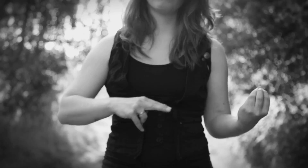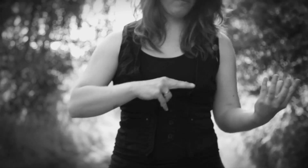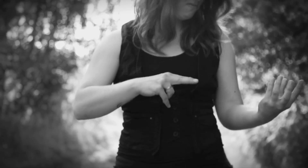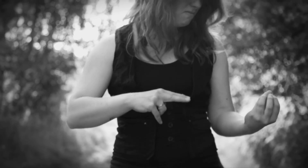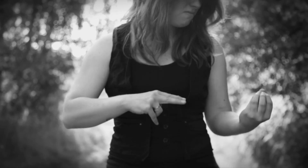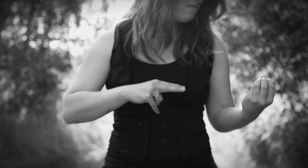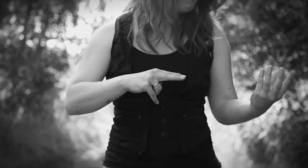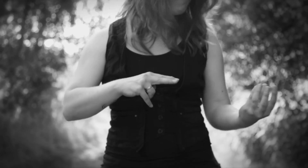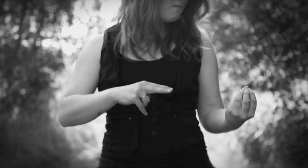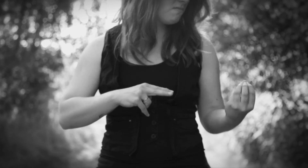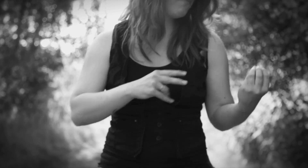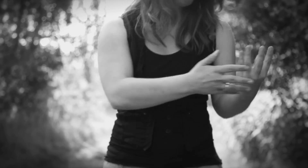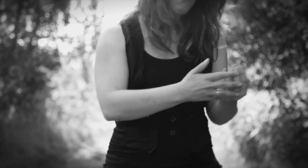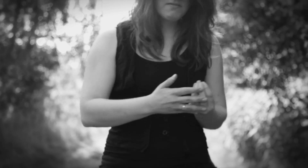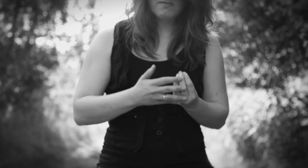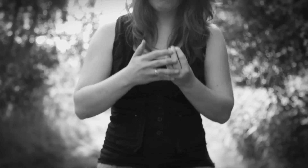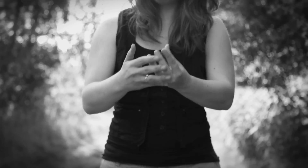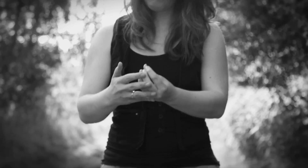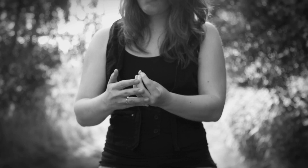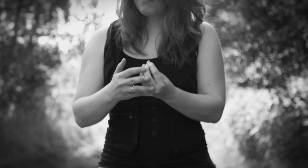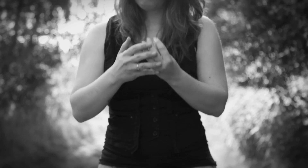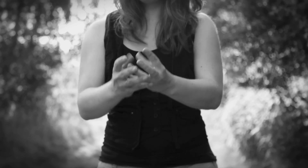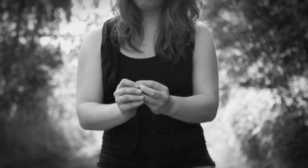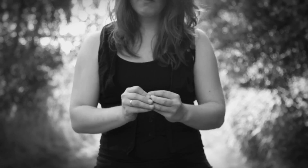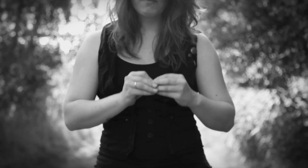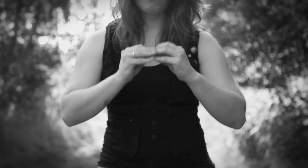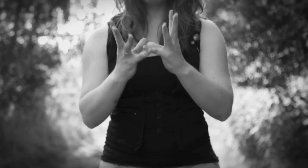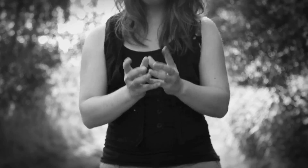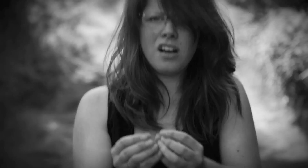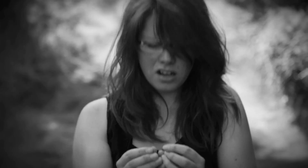Einen winzigen Stein für eine gewaltige Welle